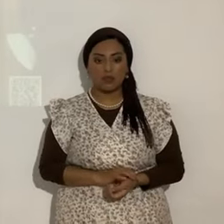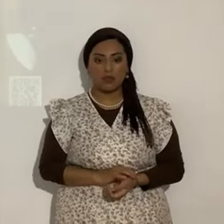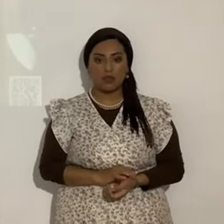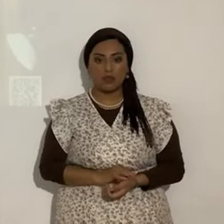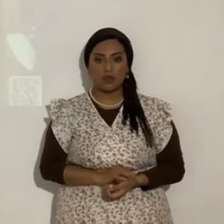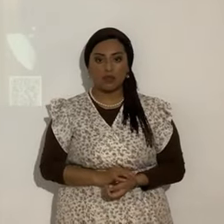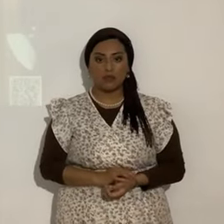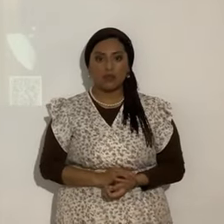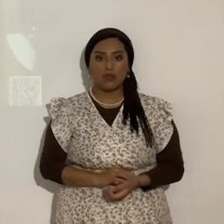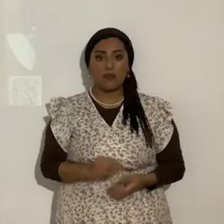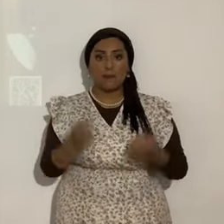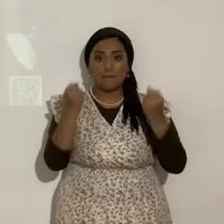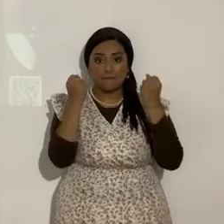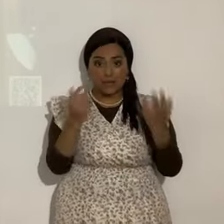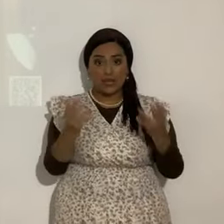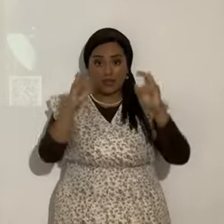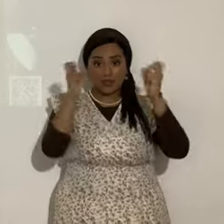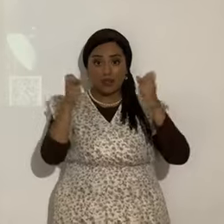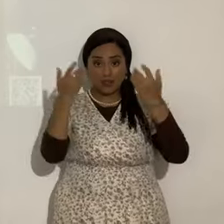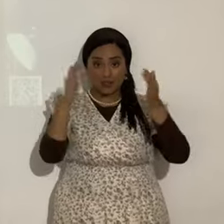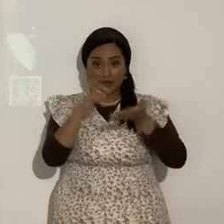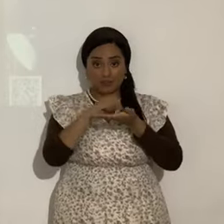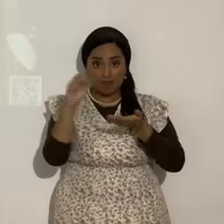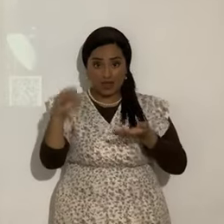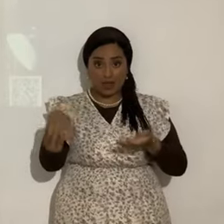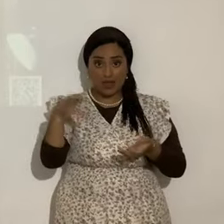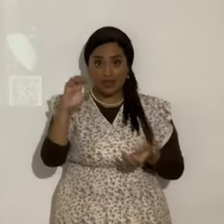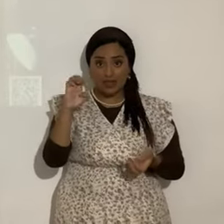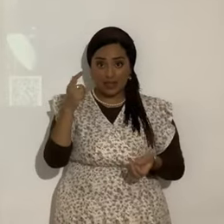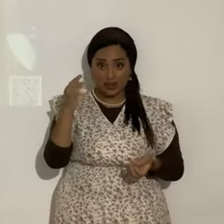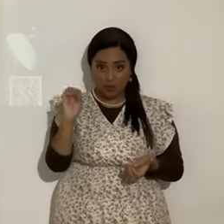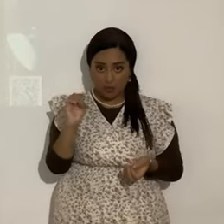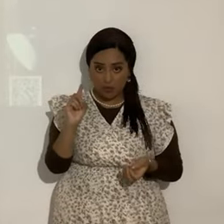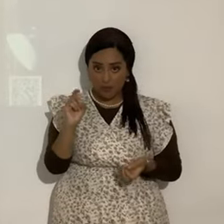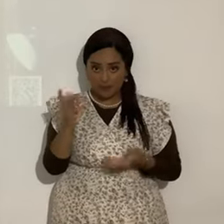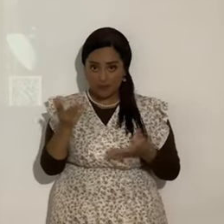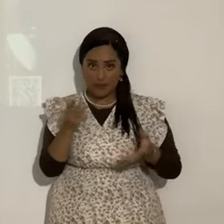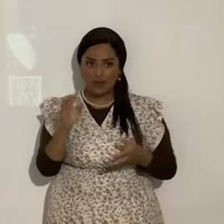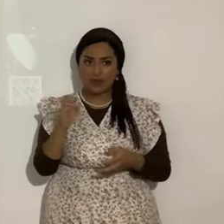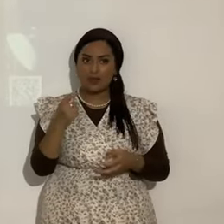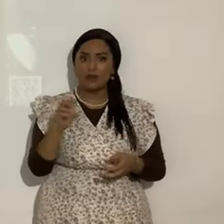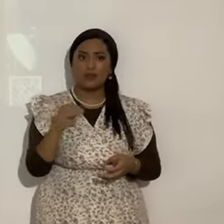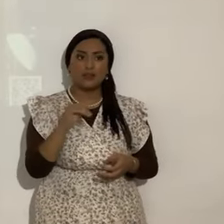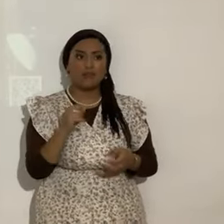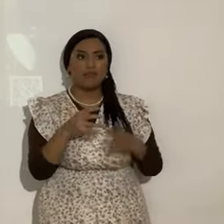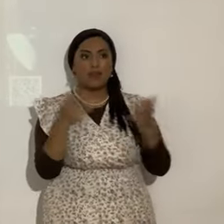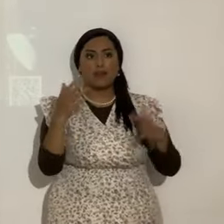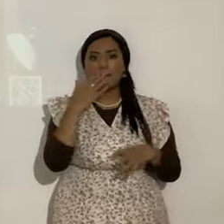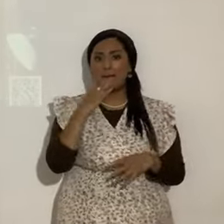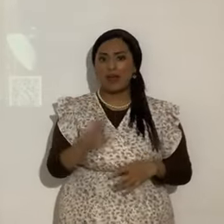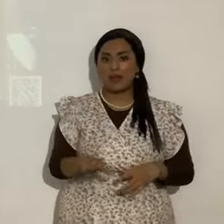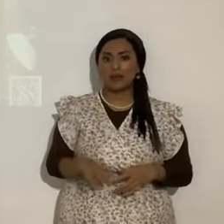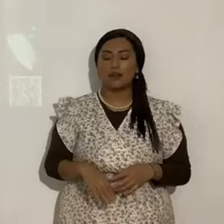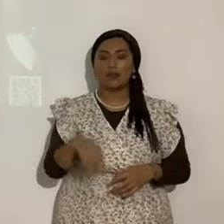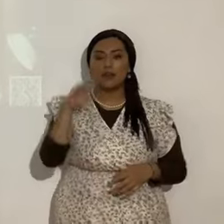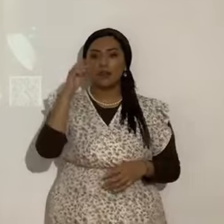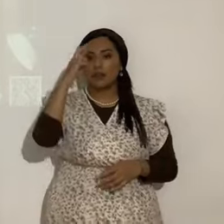ministraciones, ya te quitaste el ego. Sí. El ego es muy feo, es muy malo. Romanos 2,